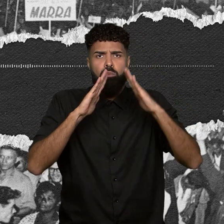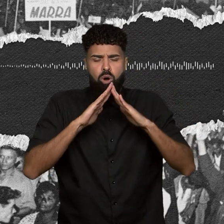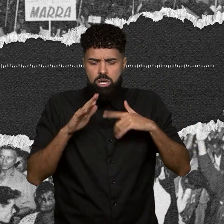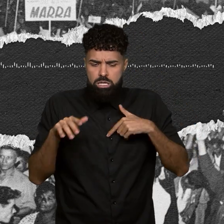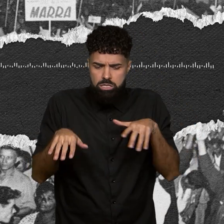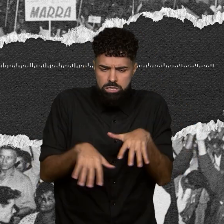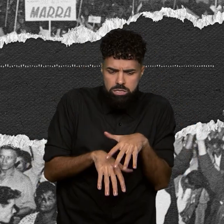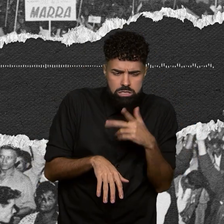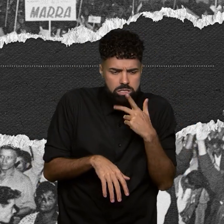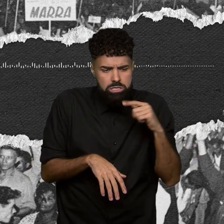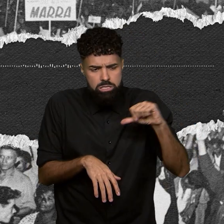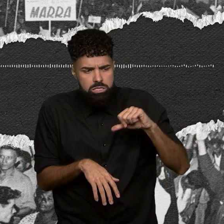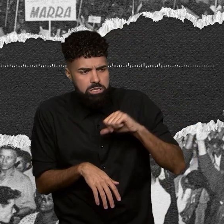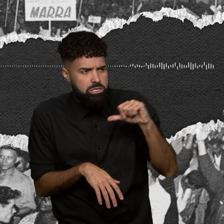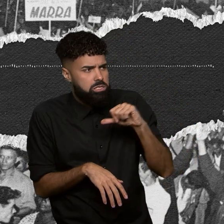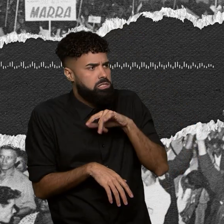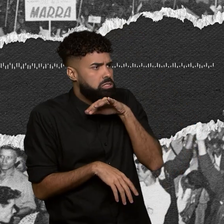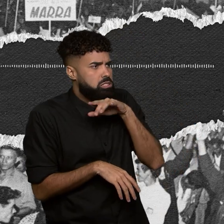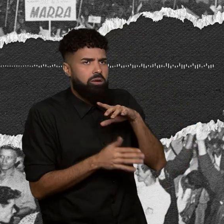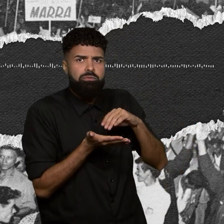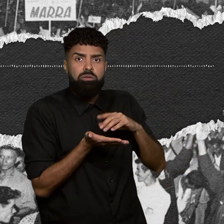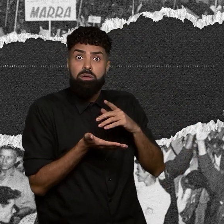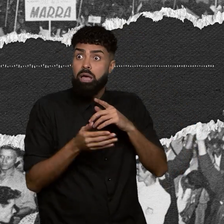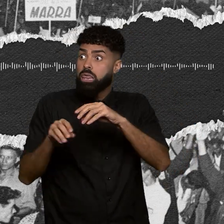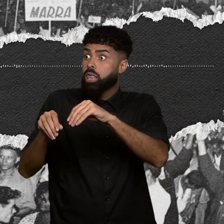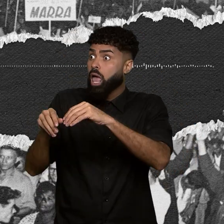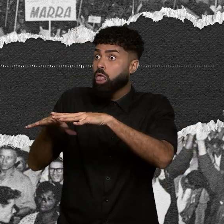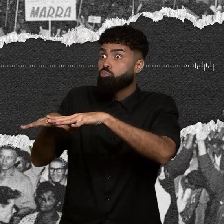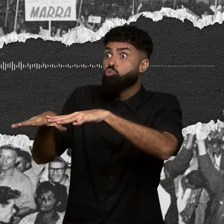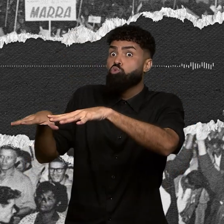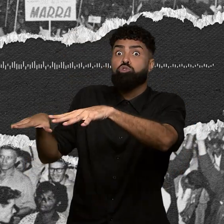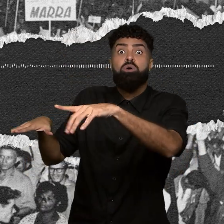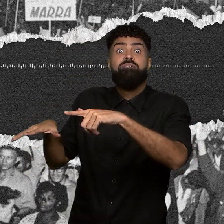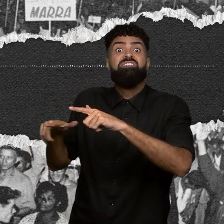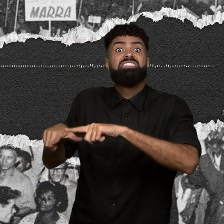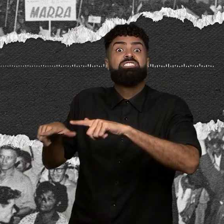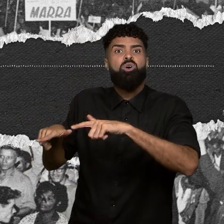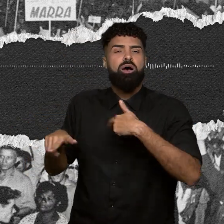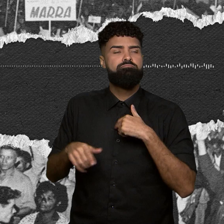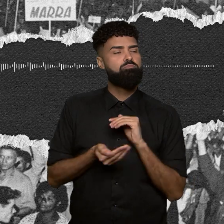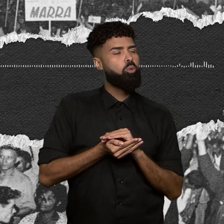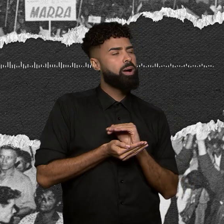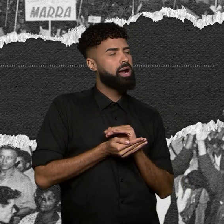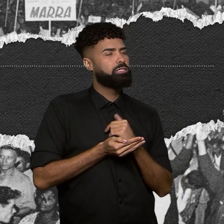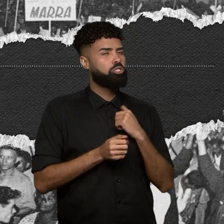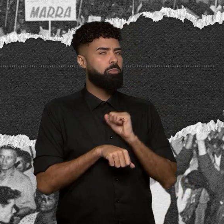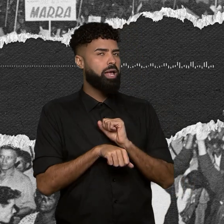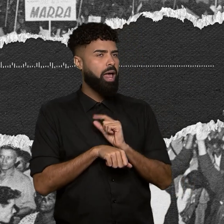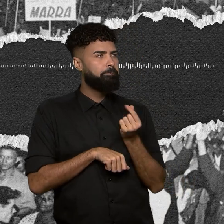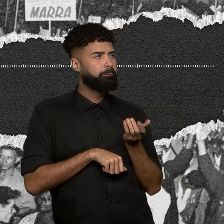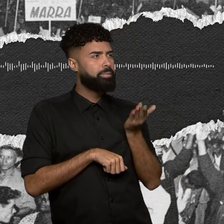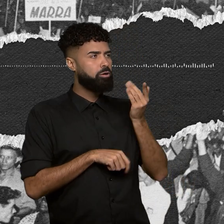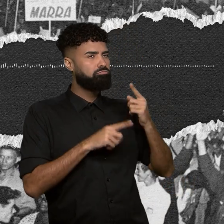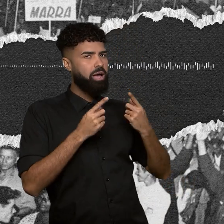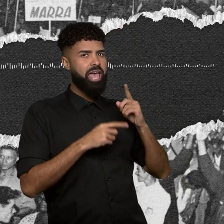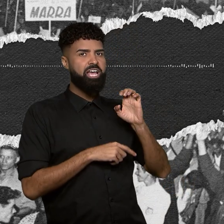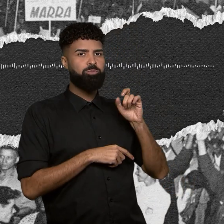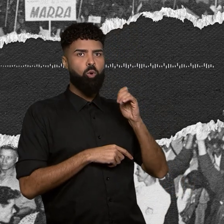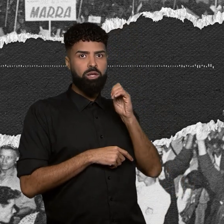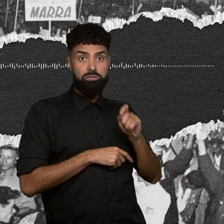desumanas enquanto tinha terreno ocioso, usado como poupança e cultivando especulação, não foi só o governo que resolveu